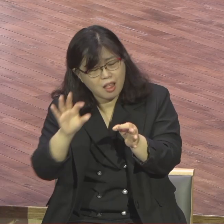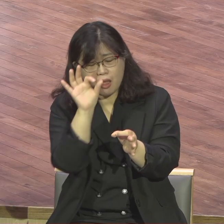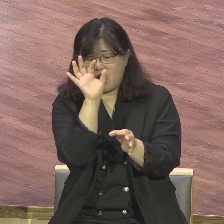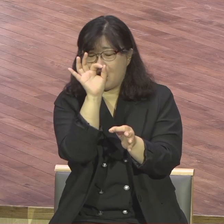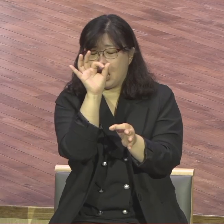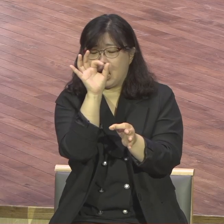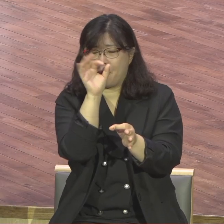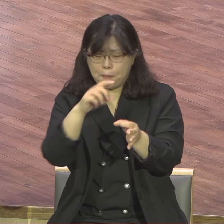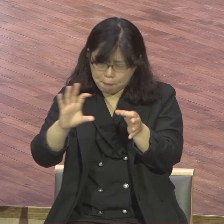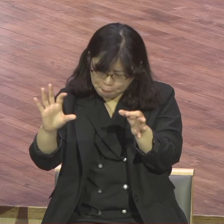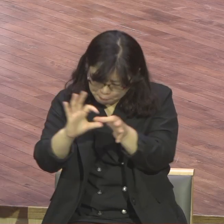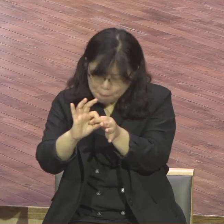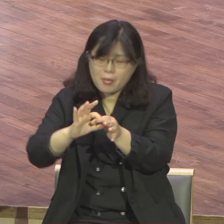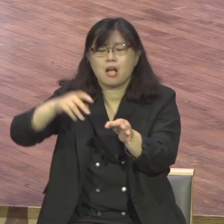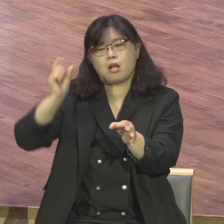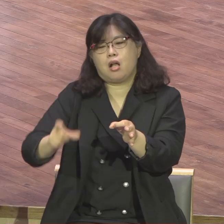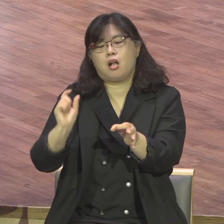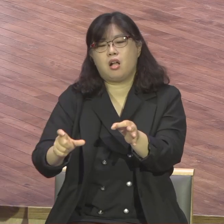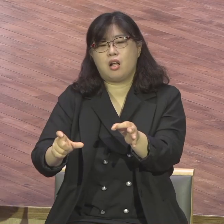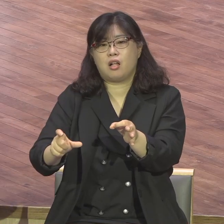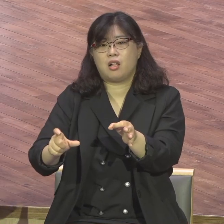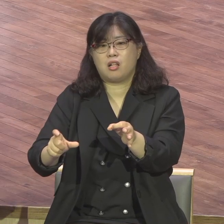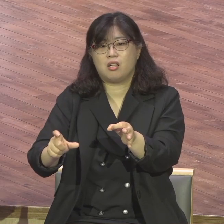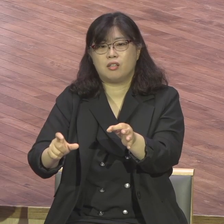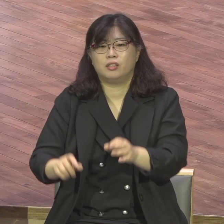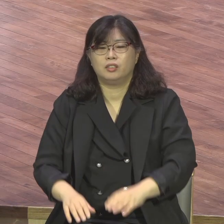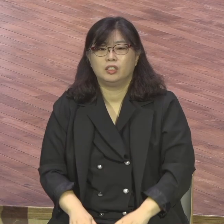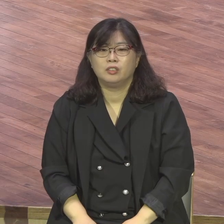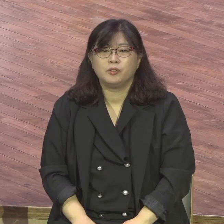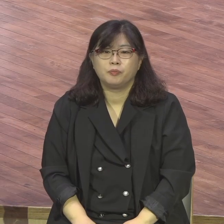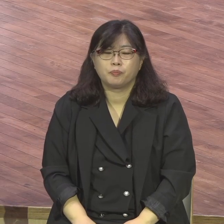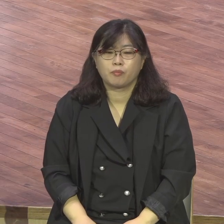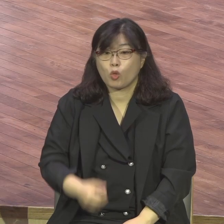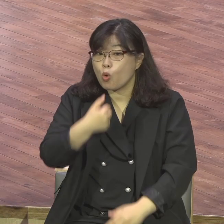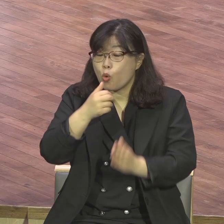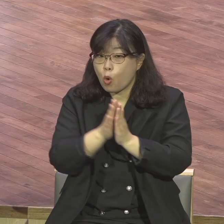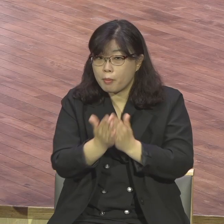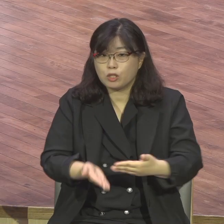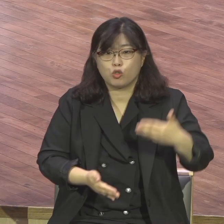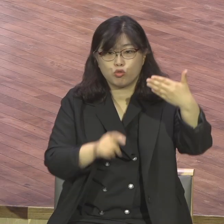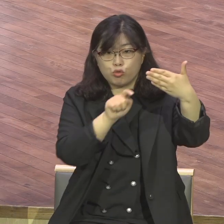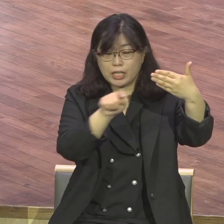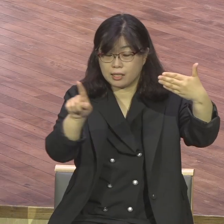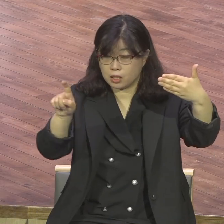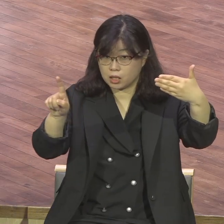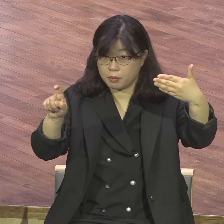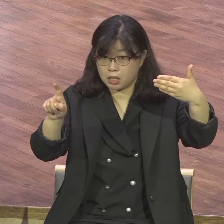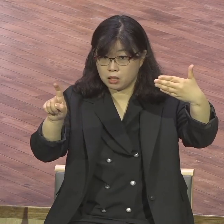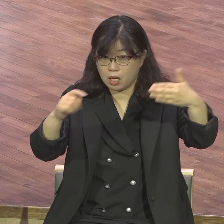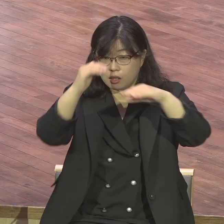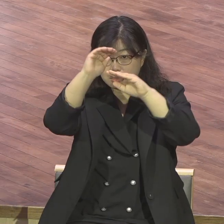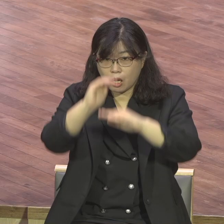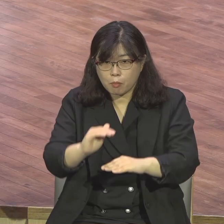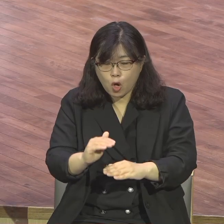없어요 멋진 고백이지요 로마서 9장에서 11장까지는 이 구원이 믿는 모든 자에게